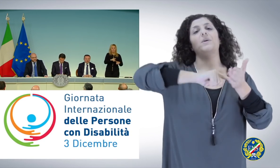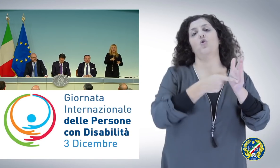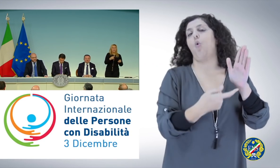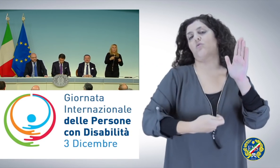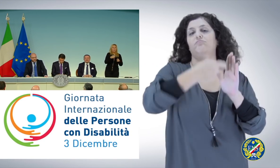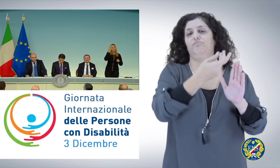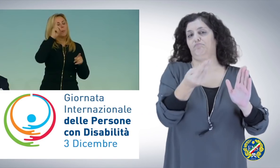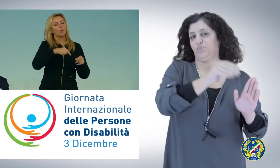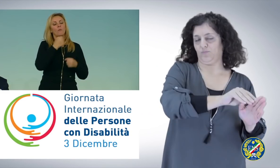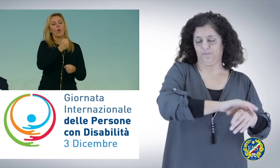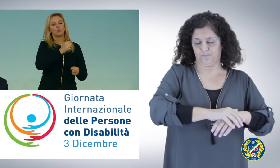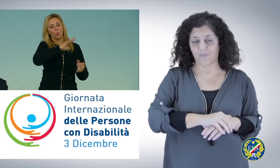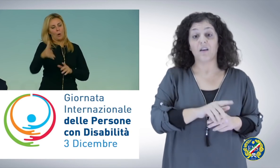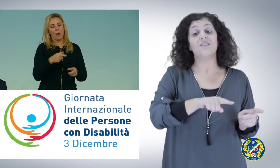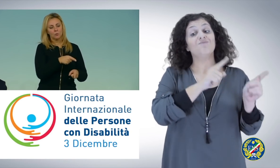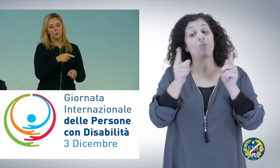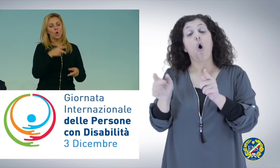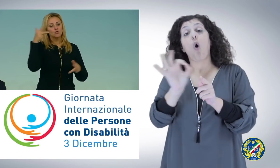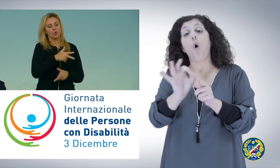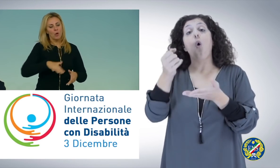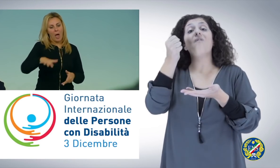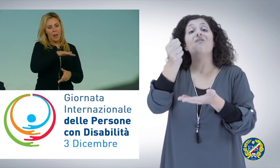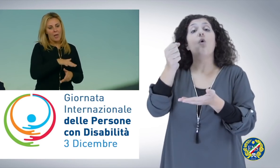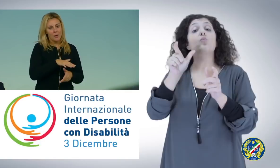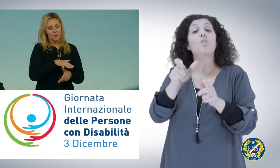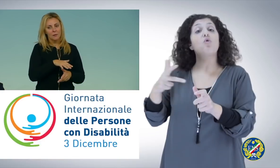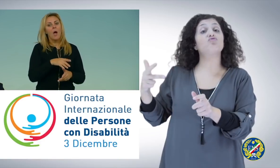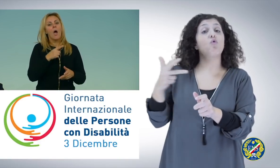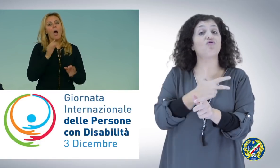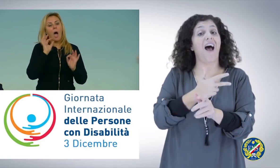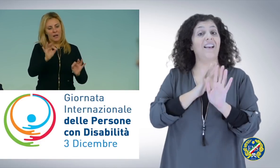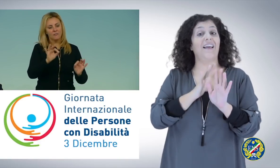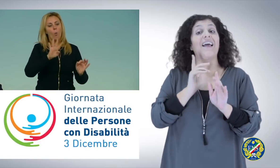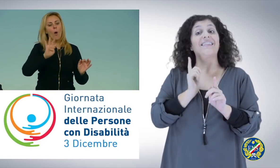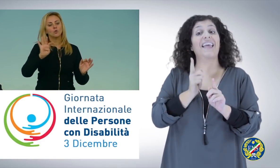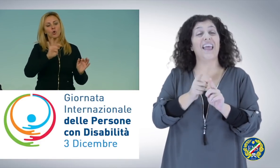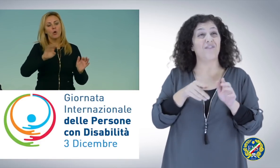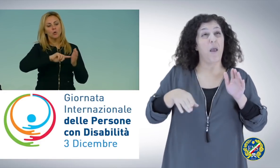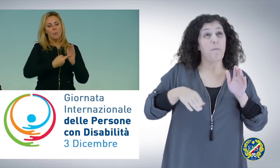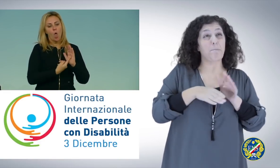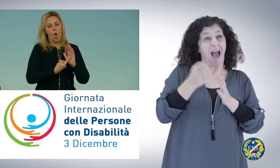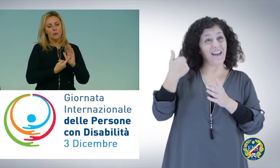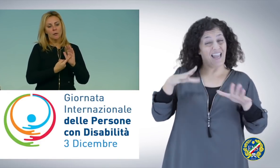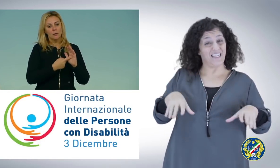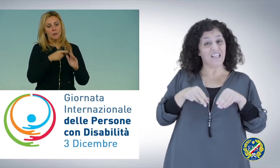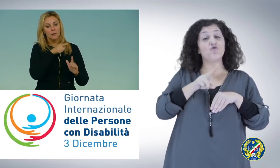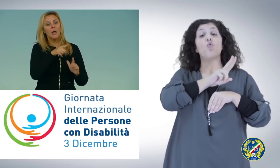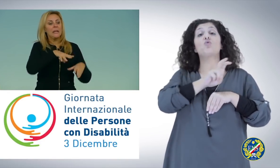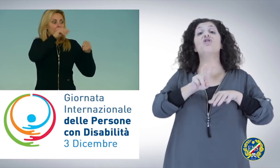al Fondo per il sociale, che arriverà a 400 milioni da una dotazione iniziale di 280